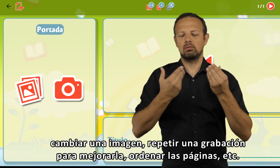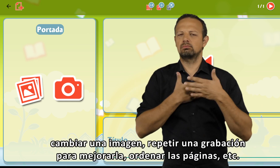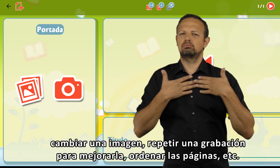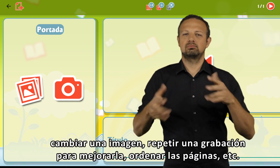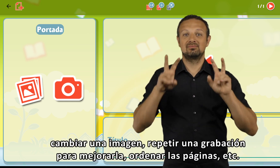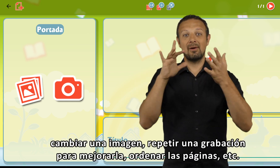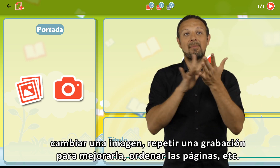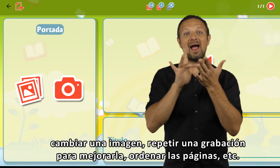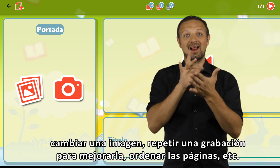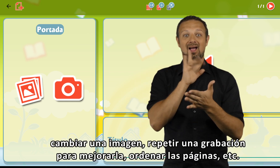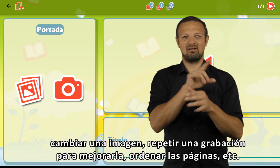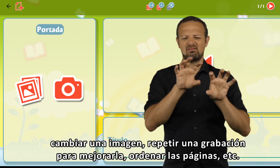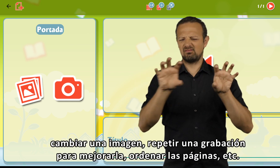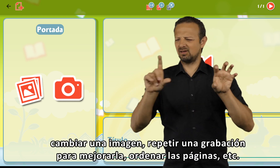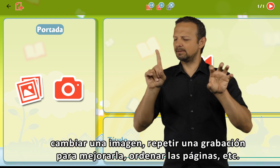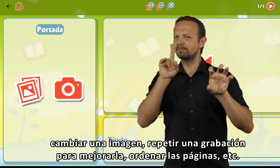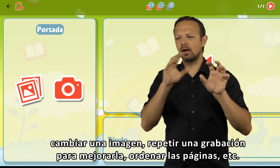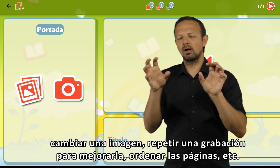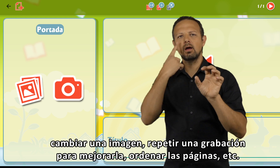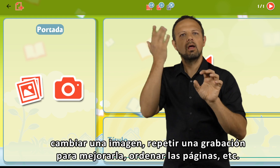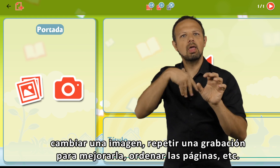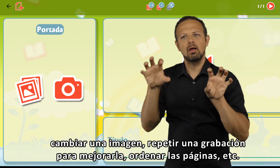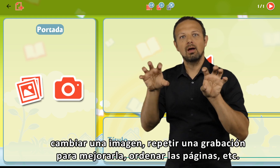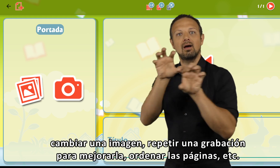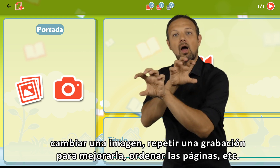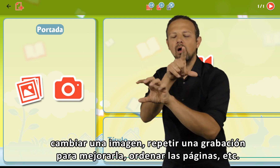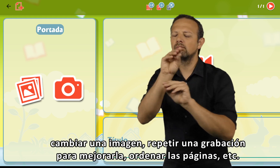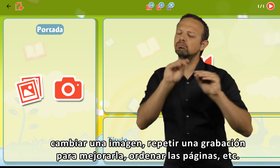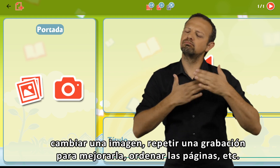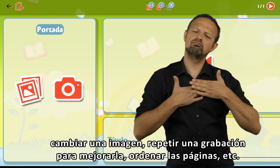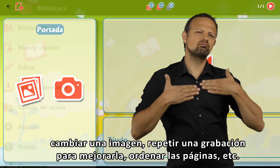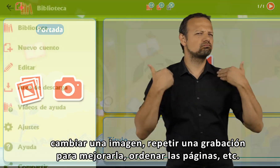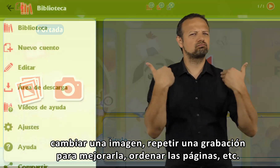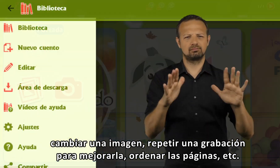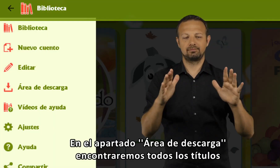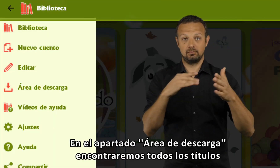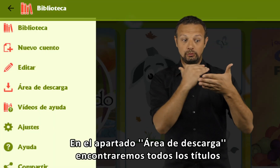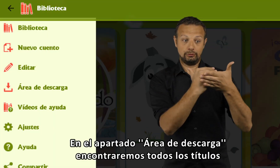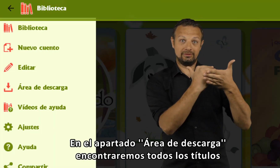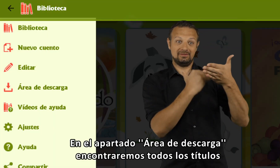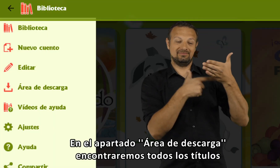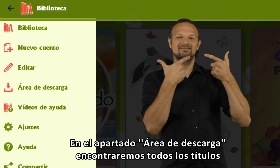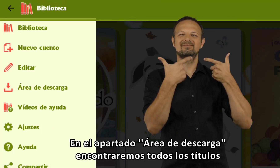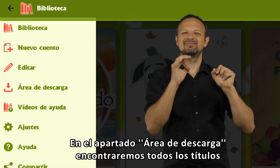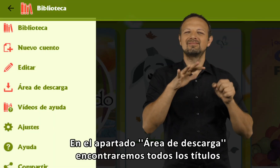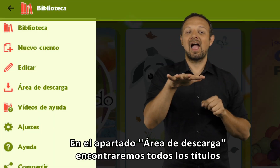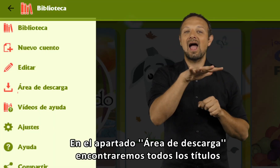cambiar una imagen, repetir una grabación para mejorarla, ordenar las páginas, etc. En el